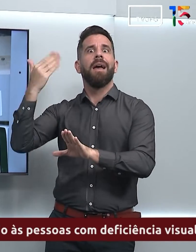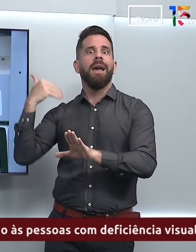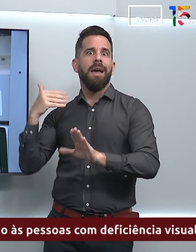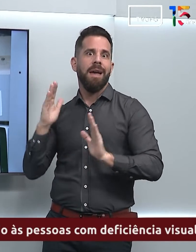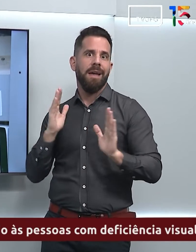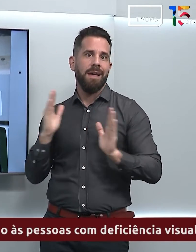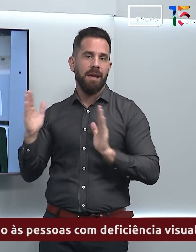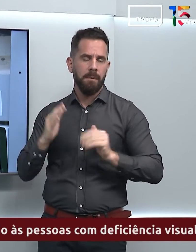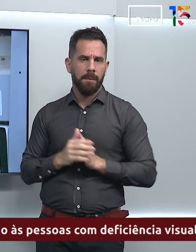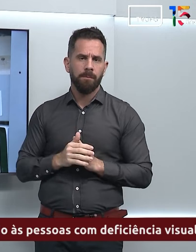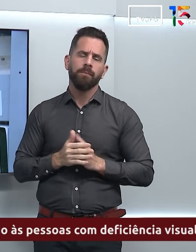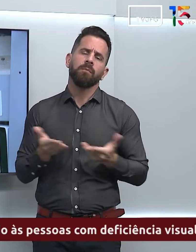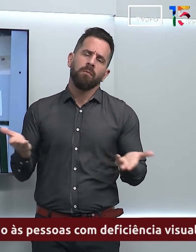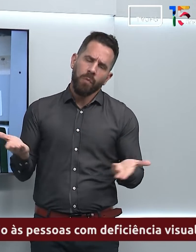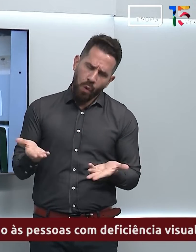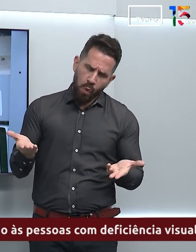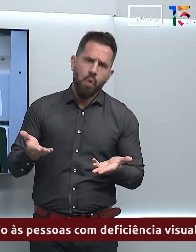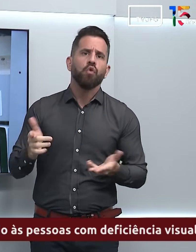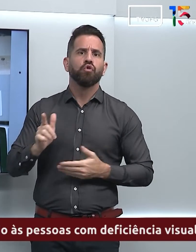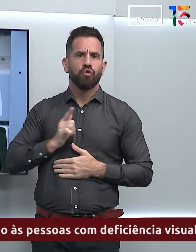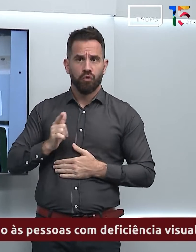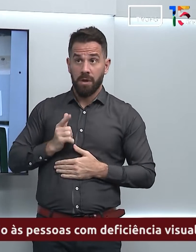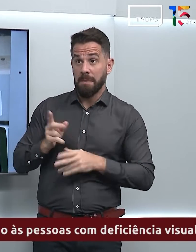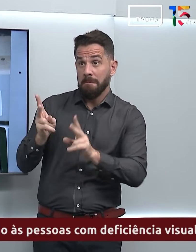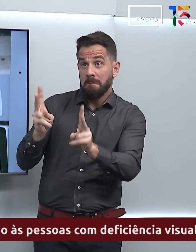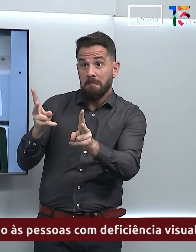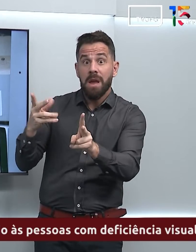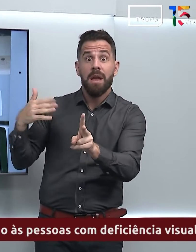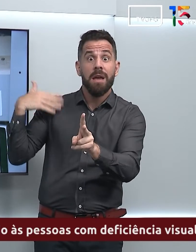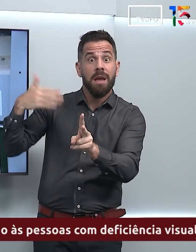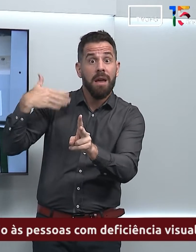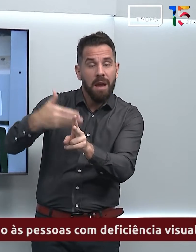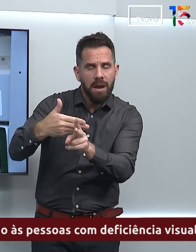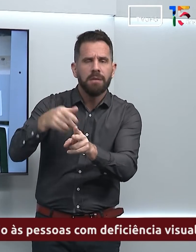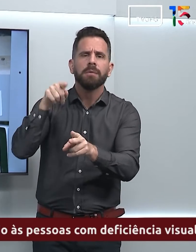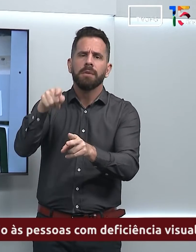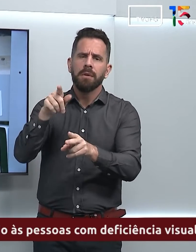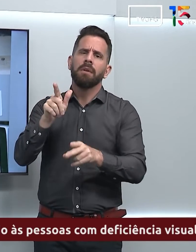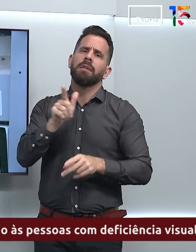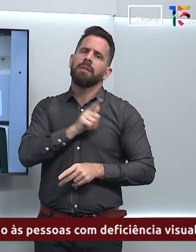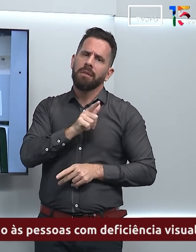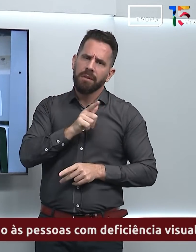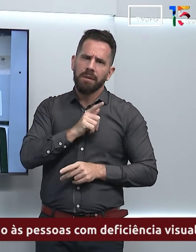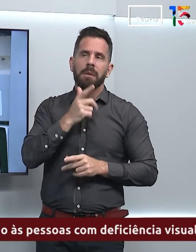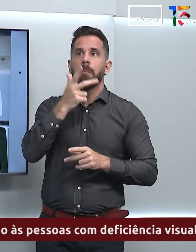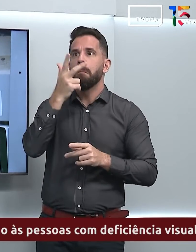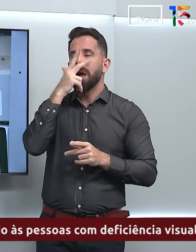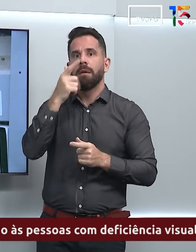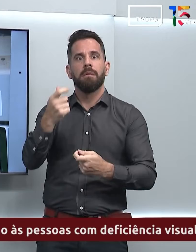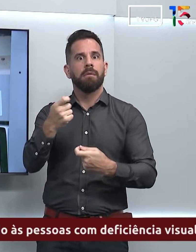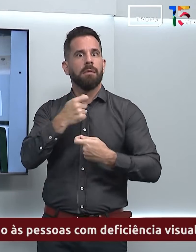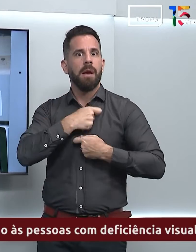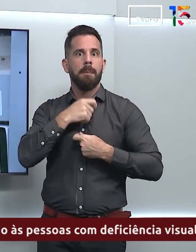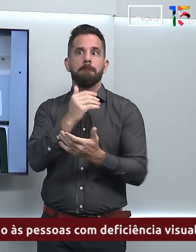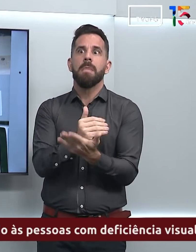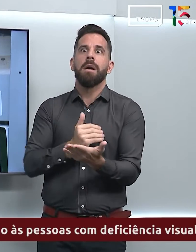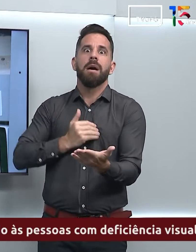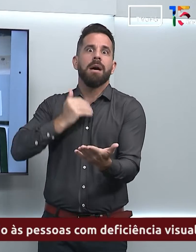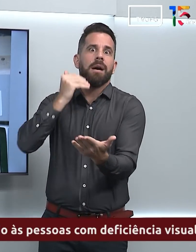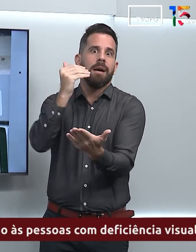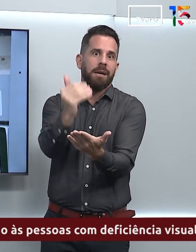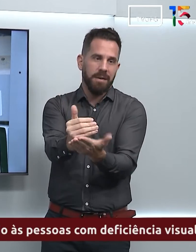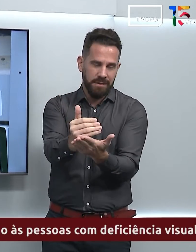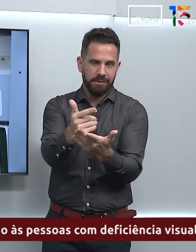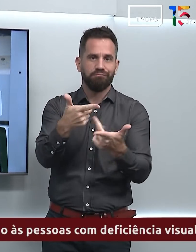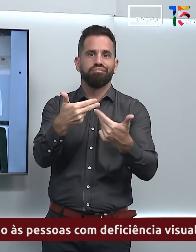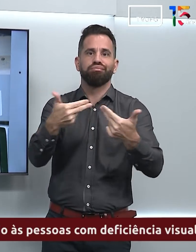ela oferece o mesmo trabalho, mas ainda vai além do que existia já naquela